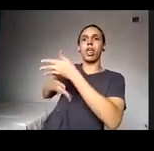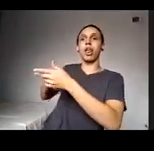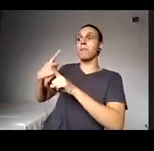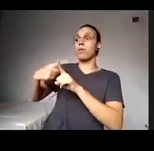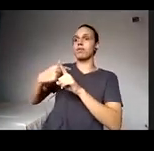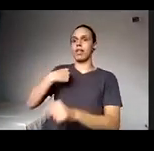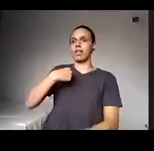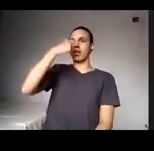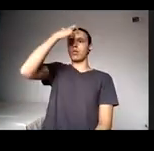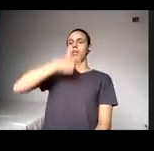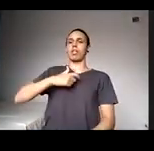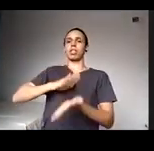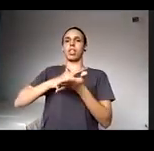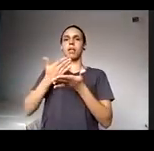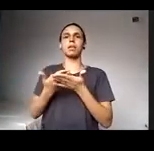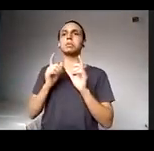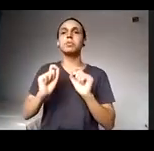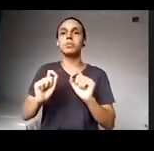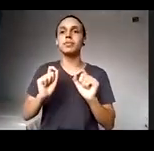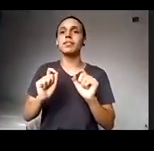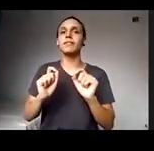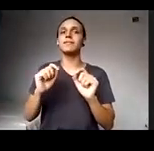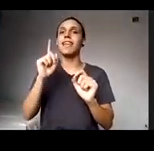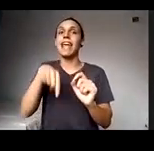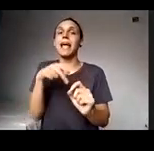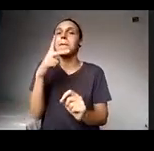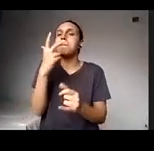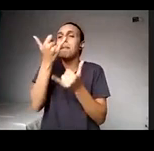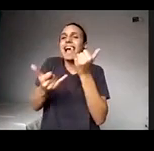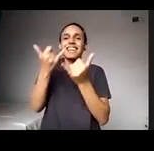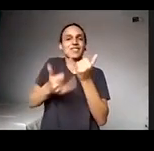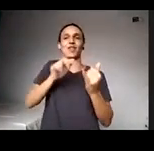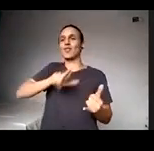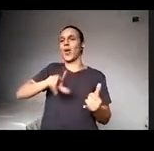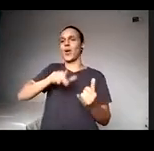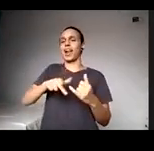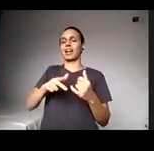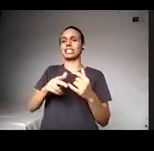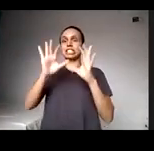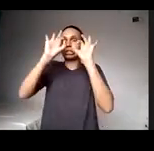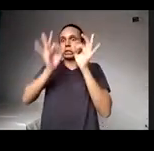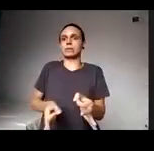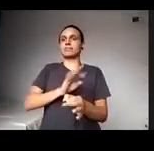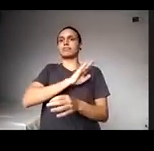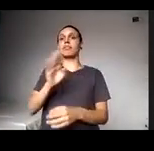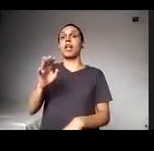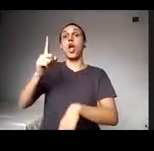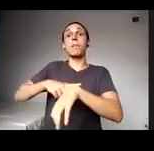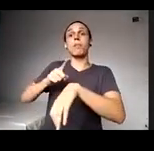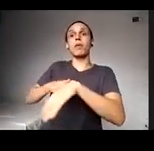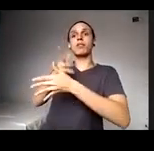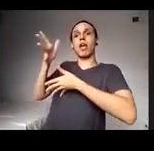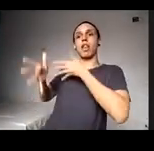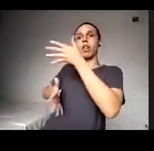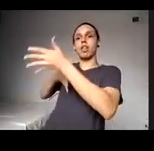aproximar, eu já percebi que quando eu falo em libras, a aproximação